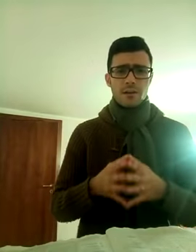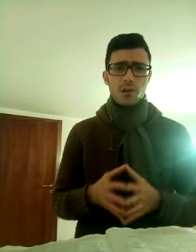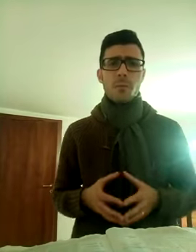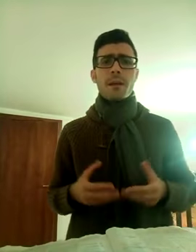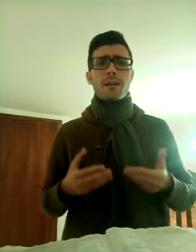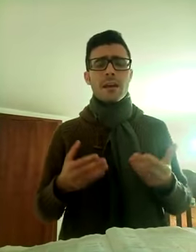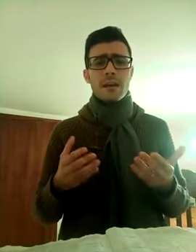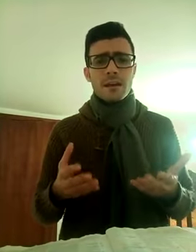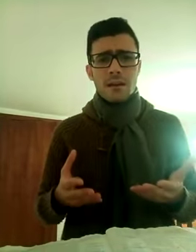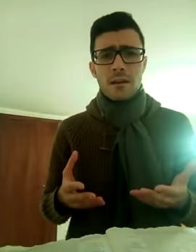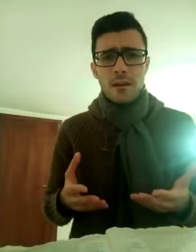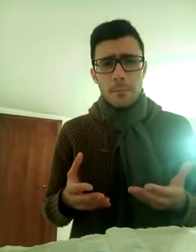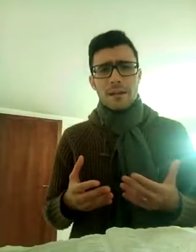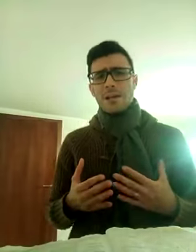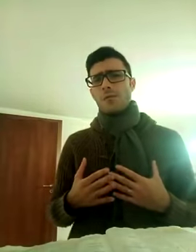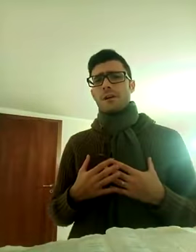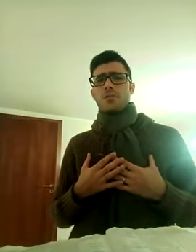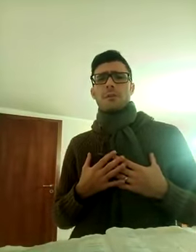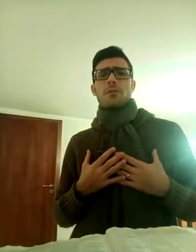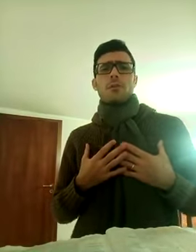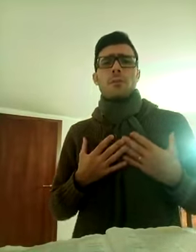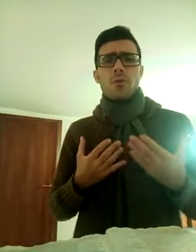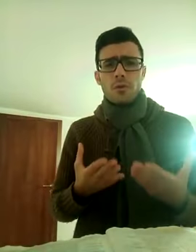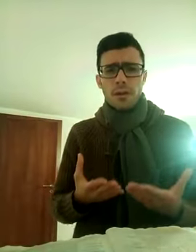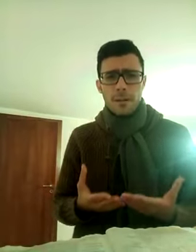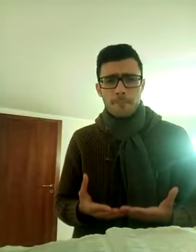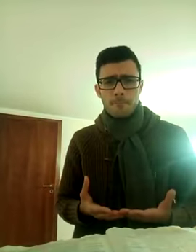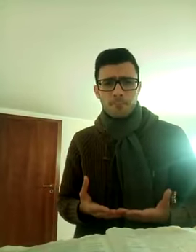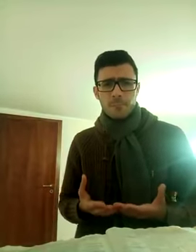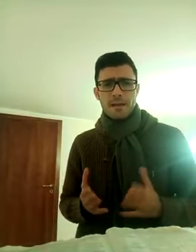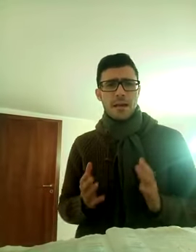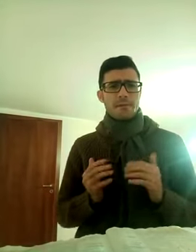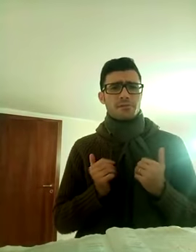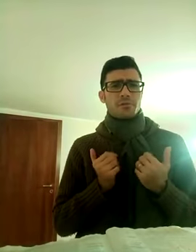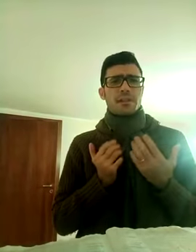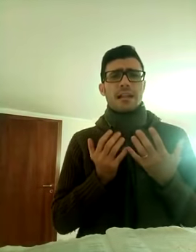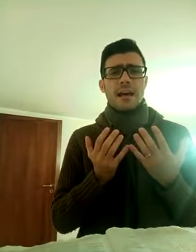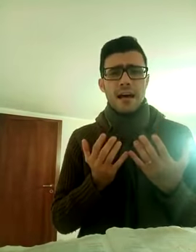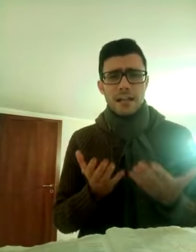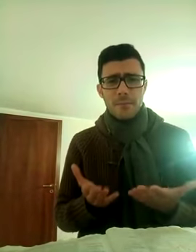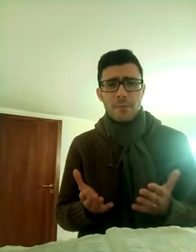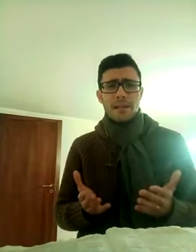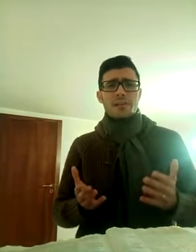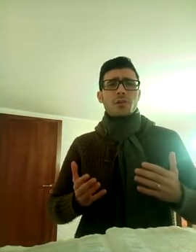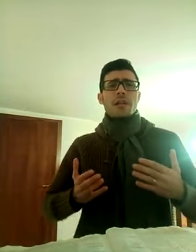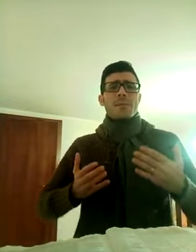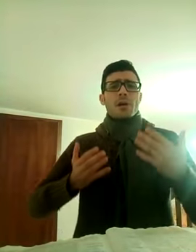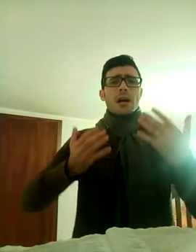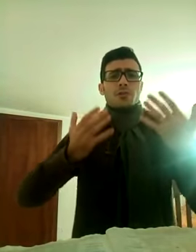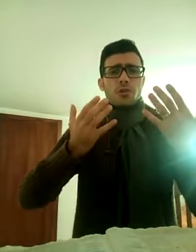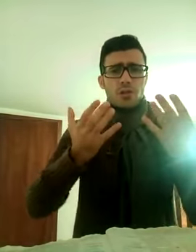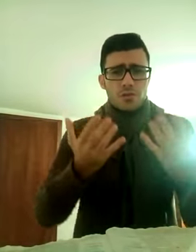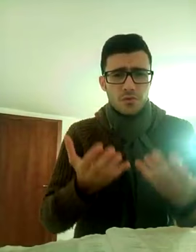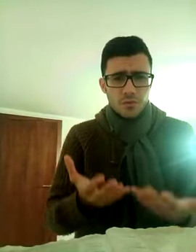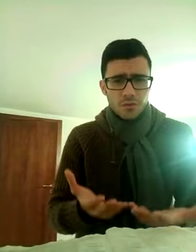Vangelo, perché? Perché io lo faccio con amore, per la passione delle anime, perché sono innamorato di Gesù,